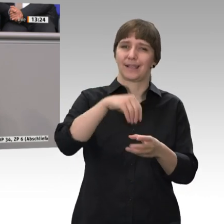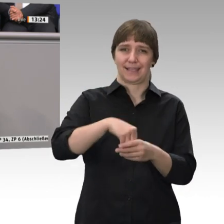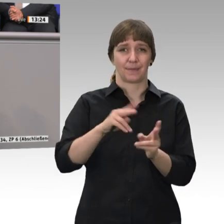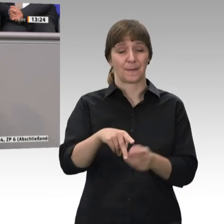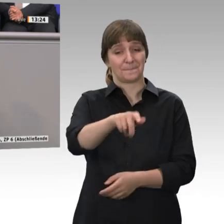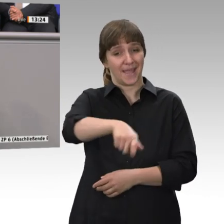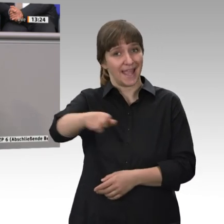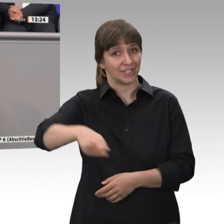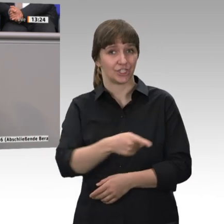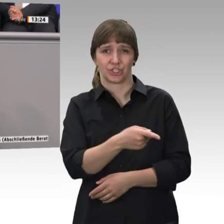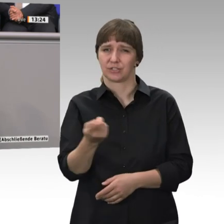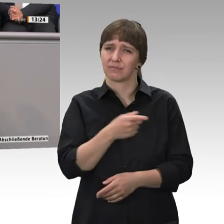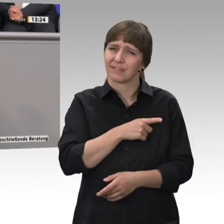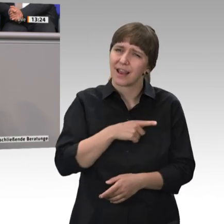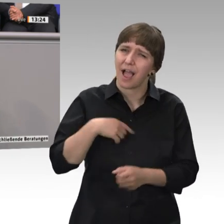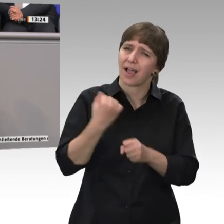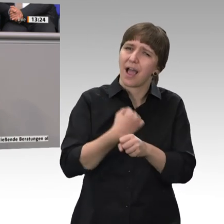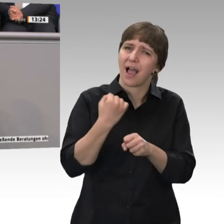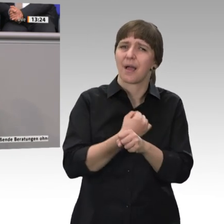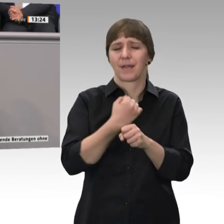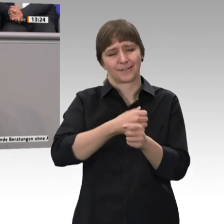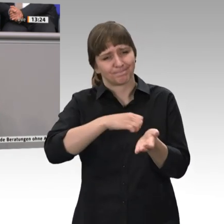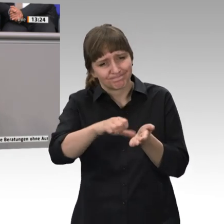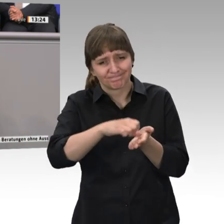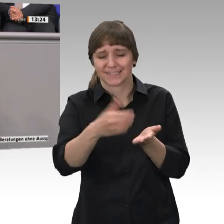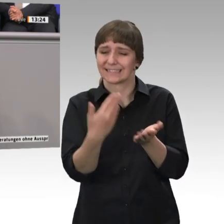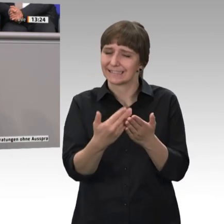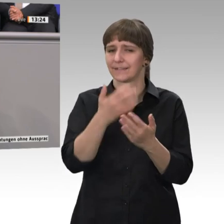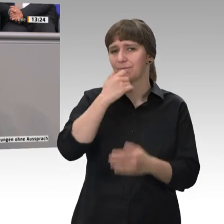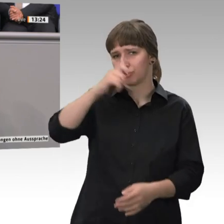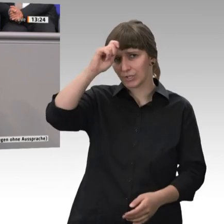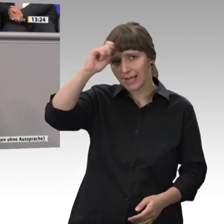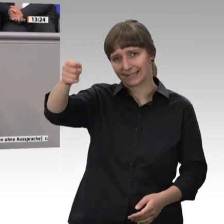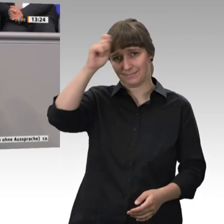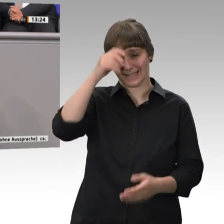langjährigen Erwerbsbiografien Respekt zu zollen. Die haben es verdient, meine Damen und Herren.